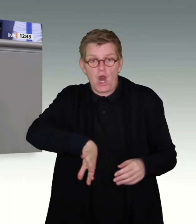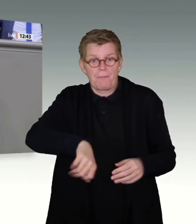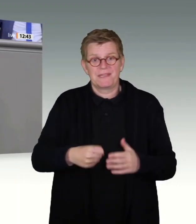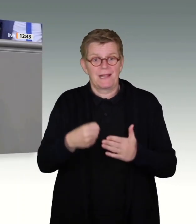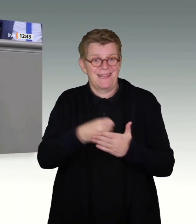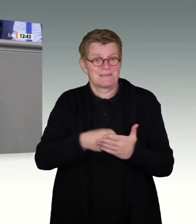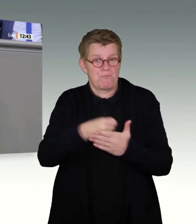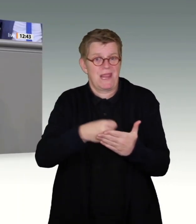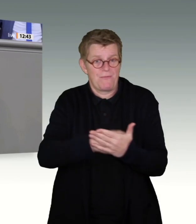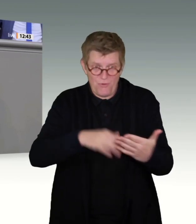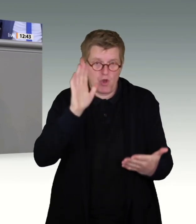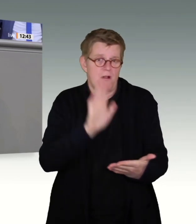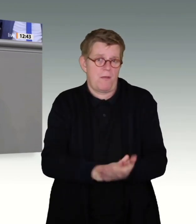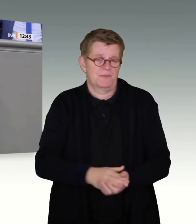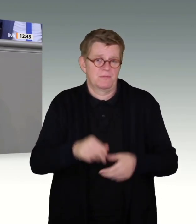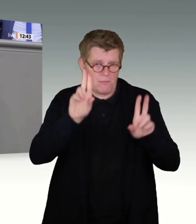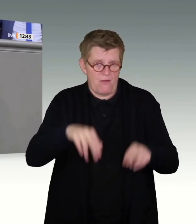verehrten Damen und Herren.